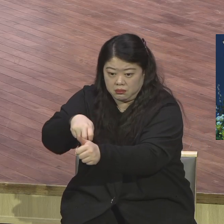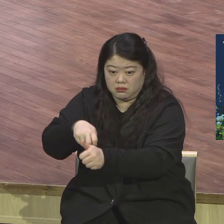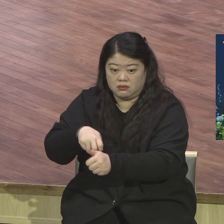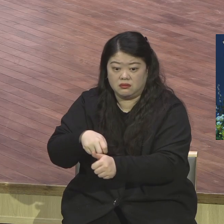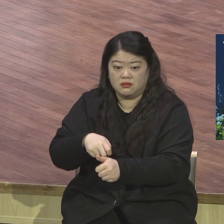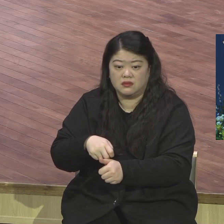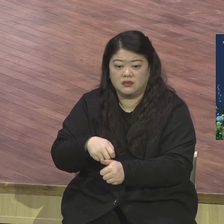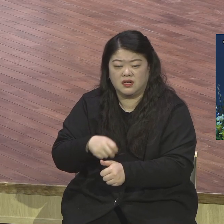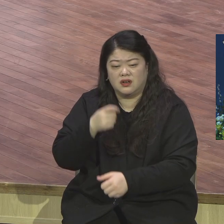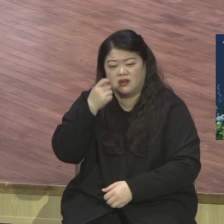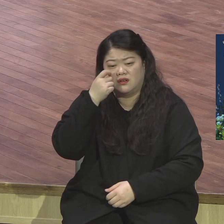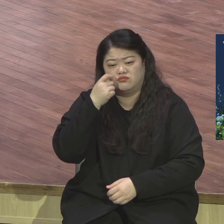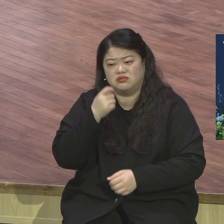멀쩡하게 생겨가지고